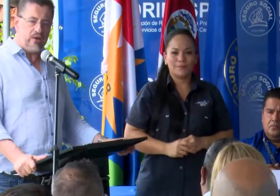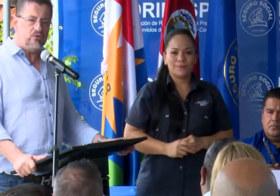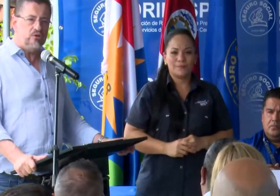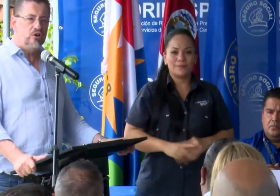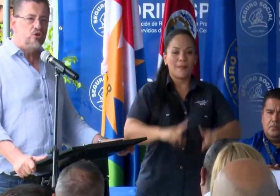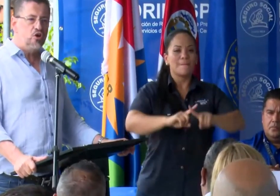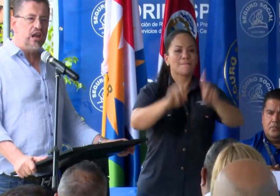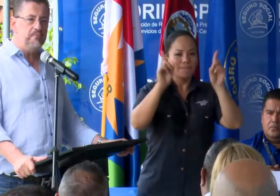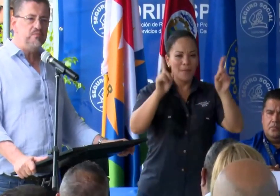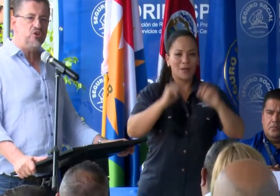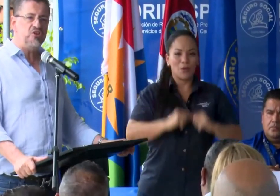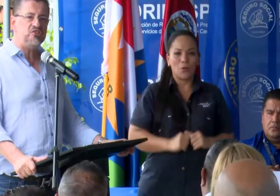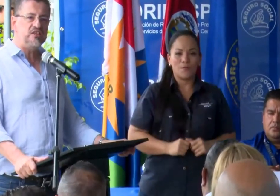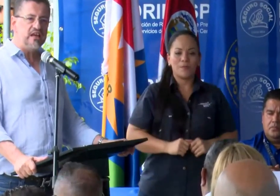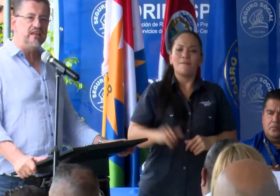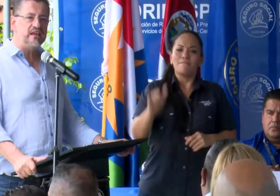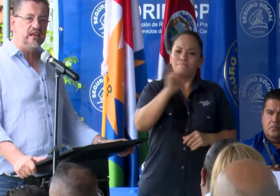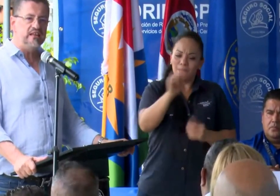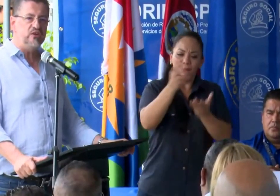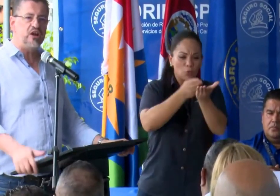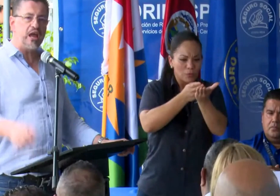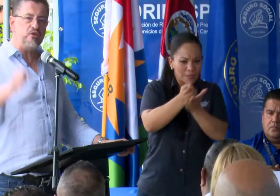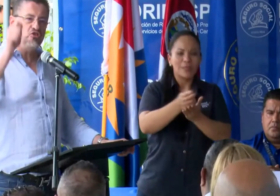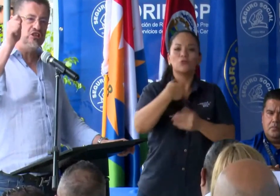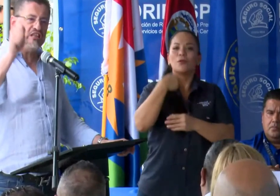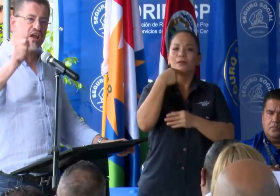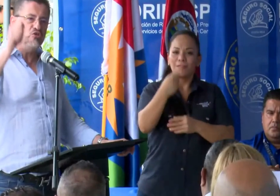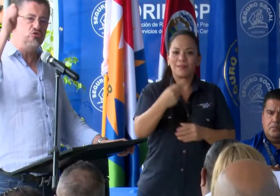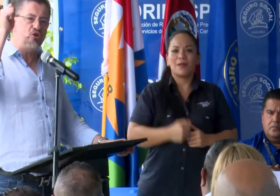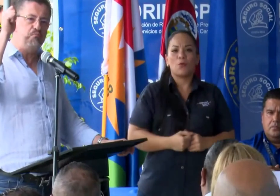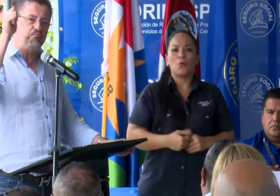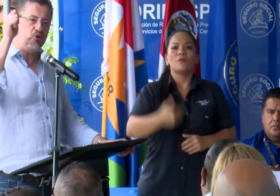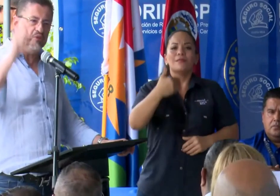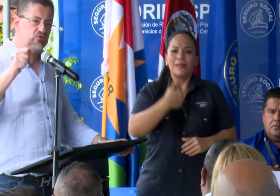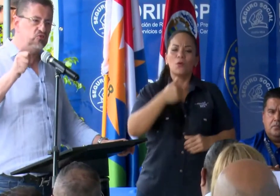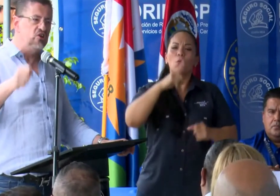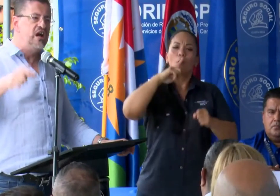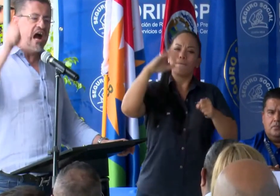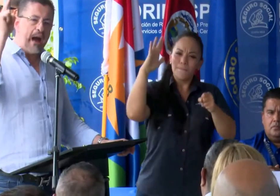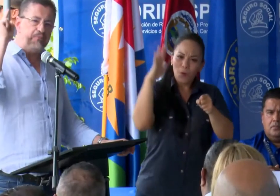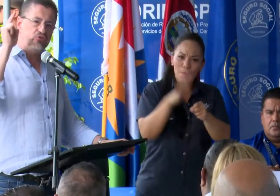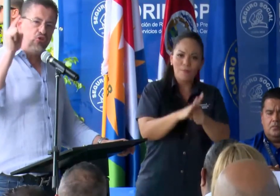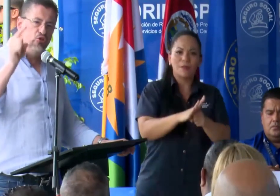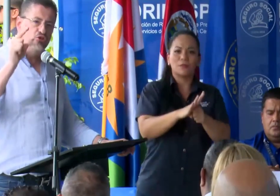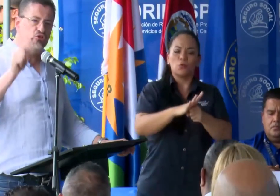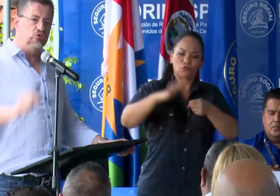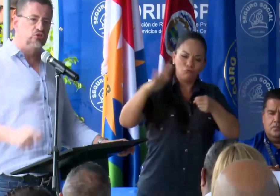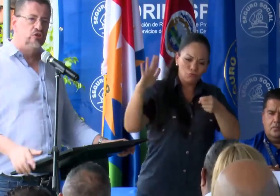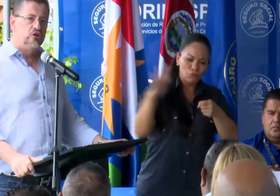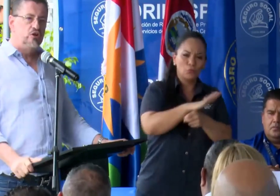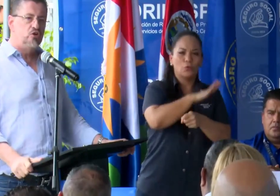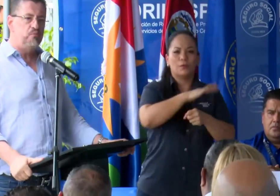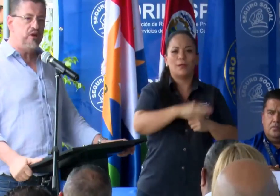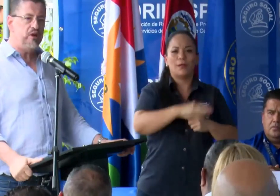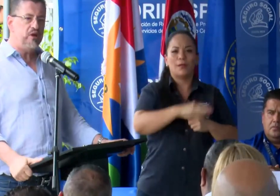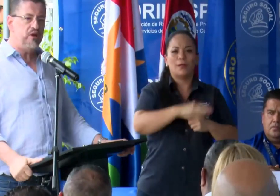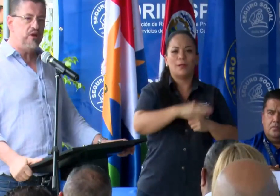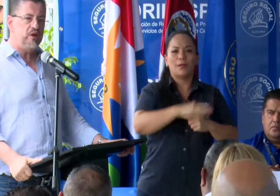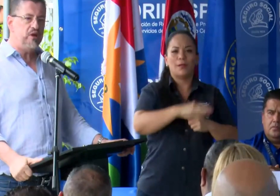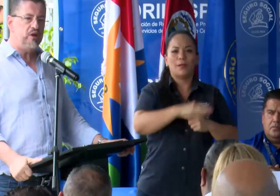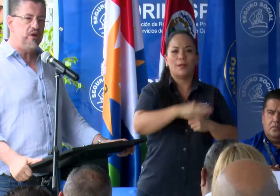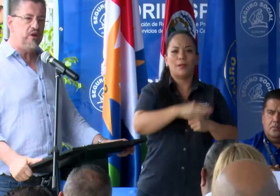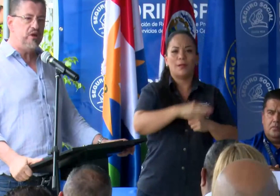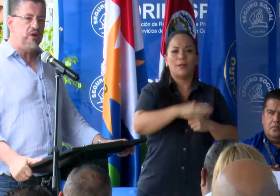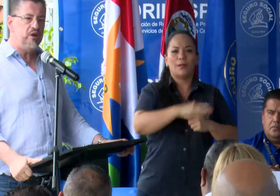Pero, con la misma honestidad que les digo que yo tengo un compromiso absoluto con mejorar